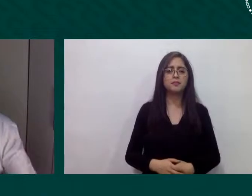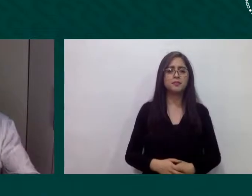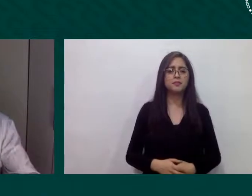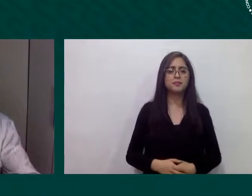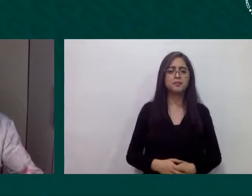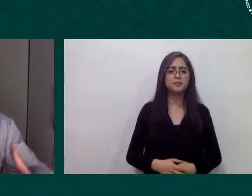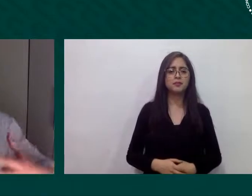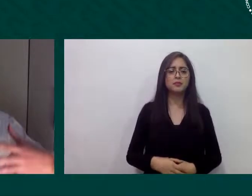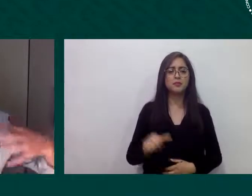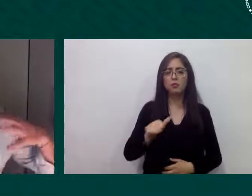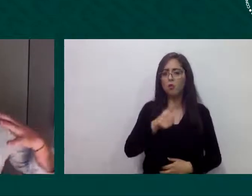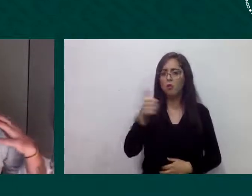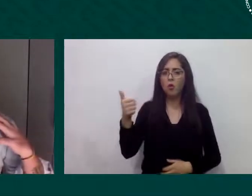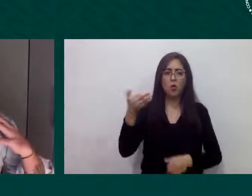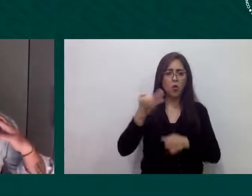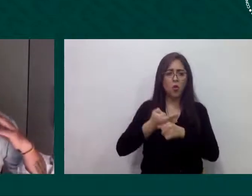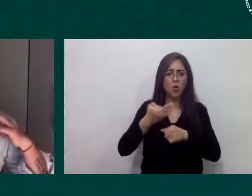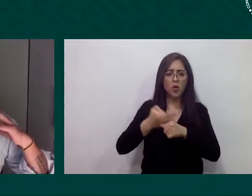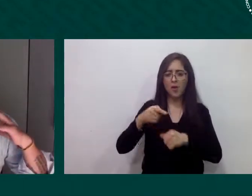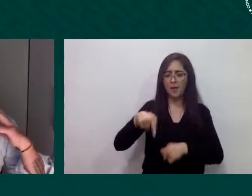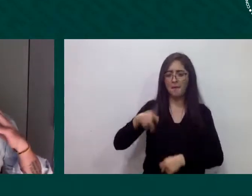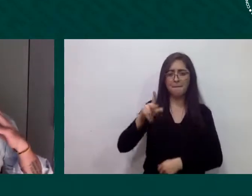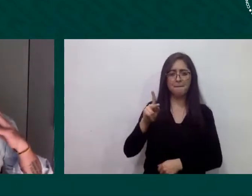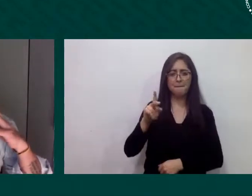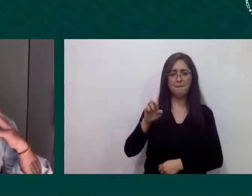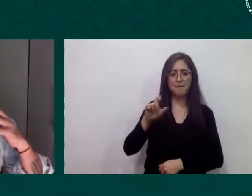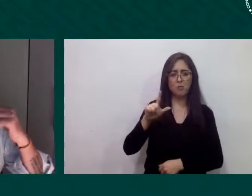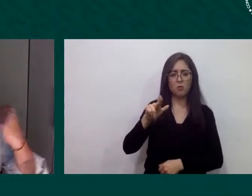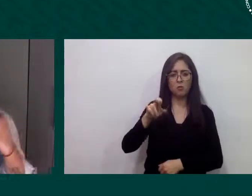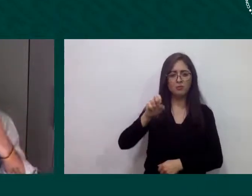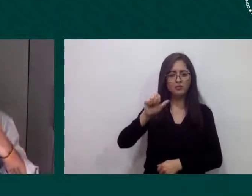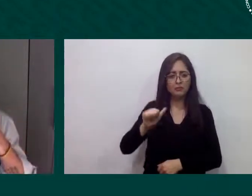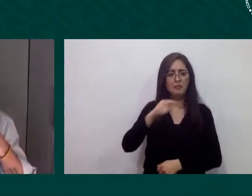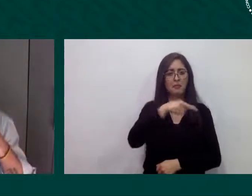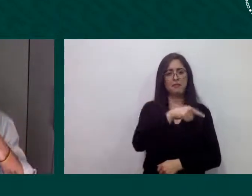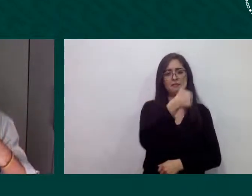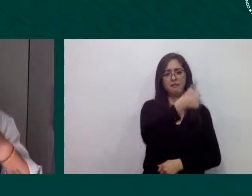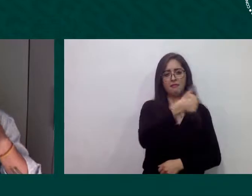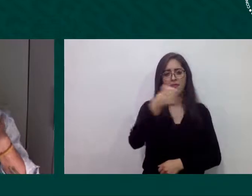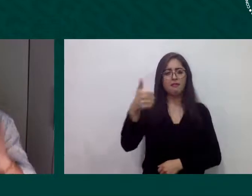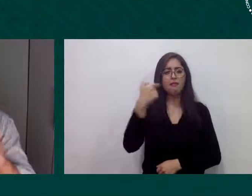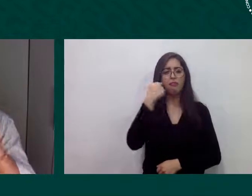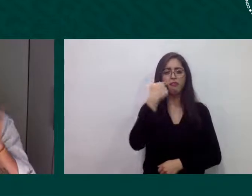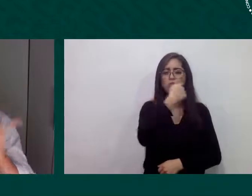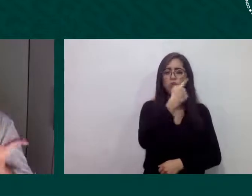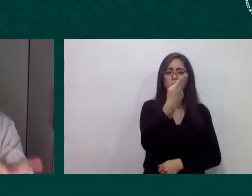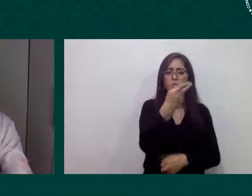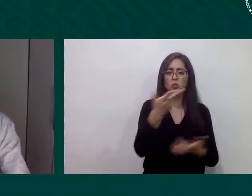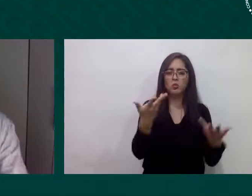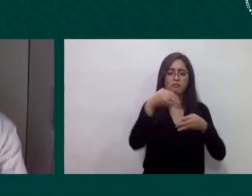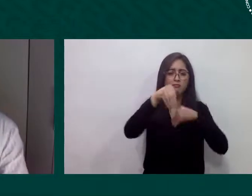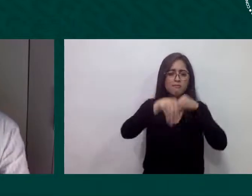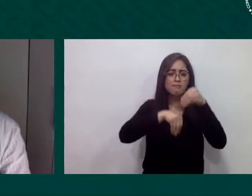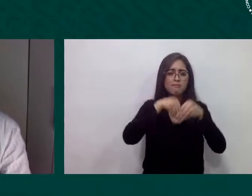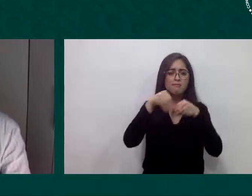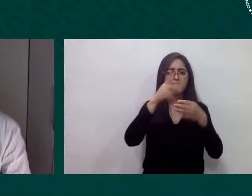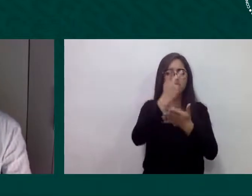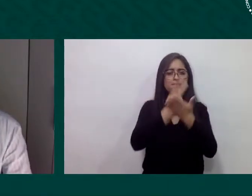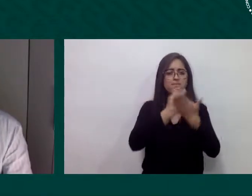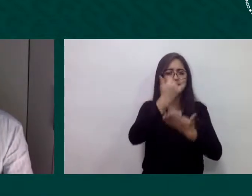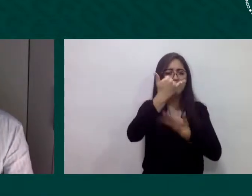Lampedusa con el proyecto Snapsus así que se más seamos más fuerte la nuestra voz